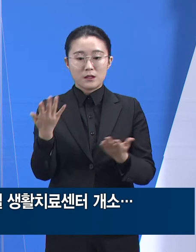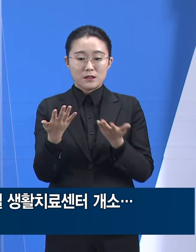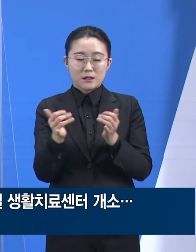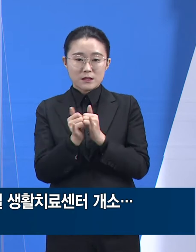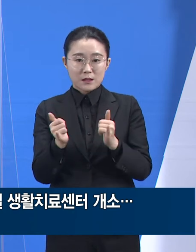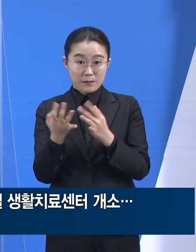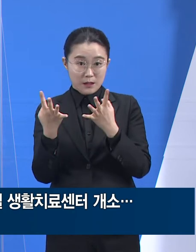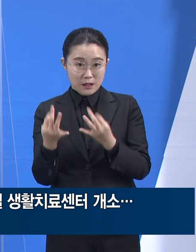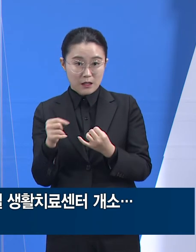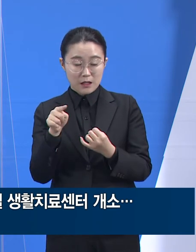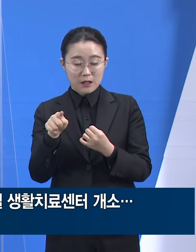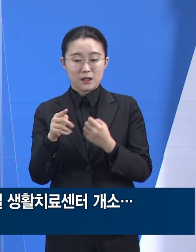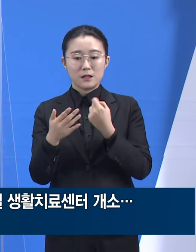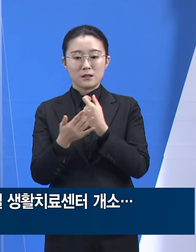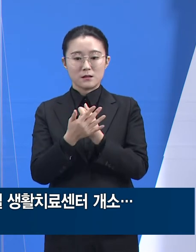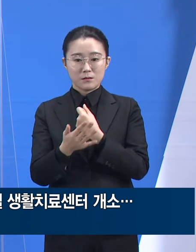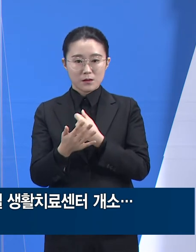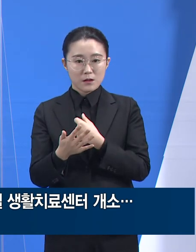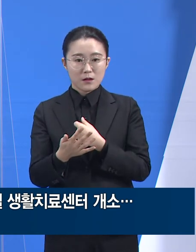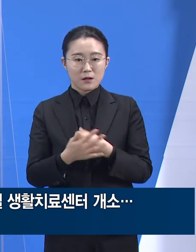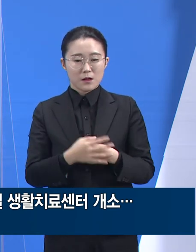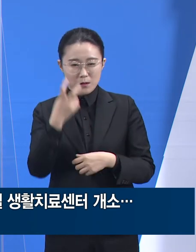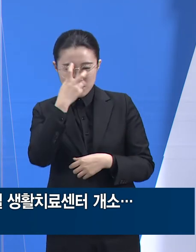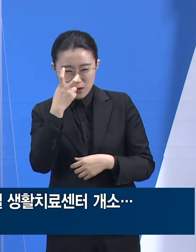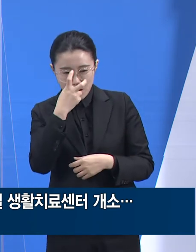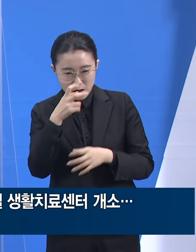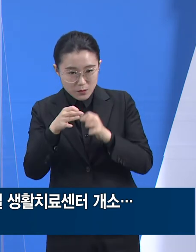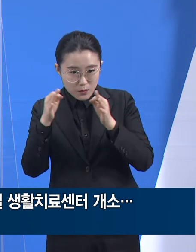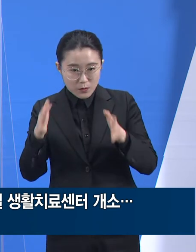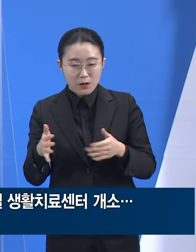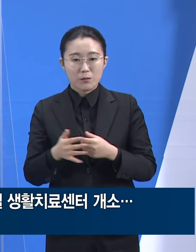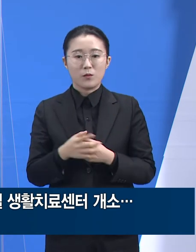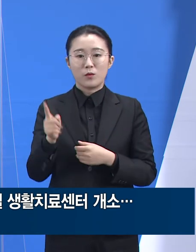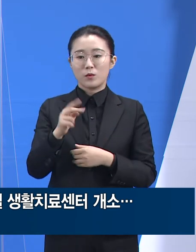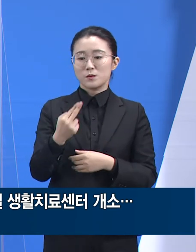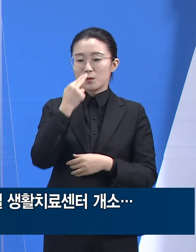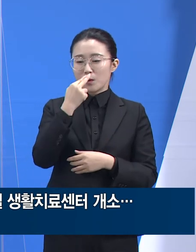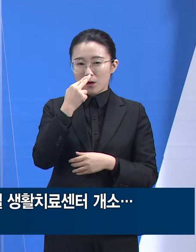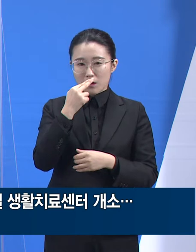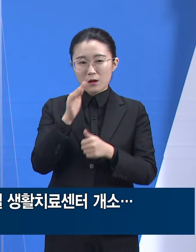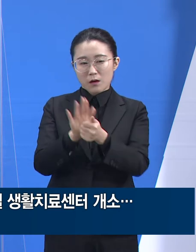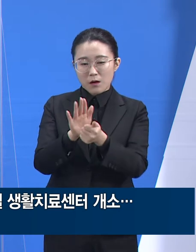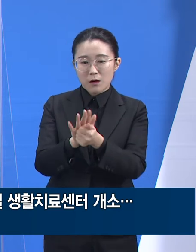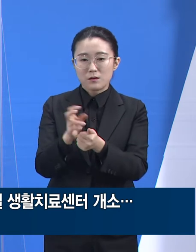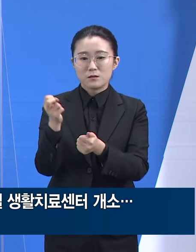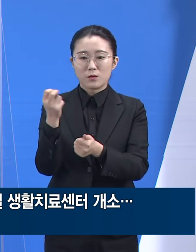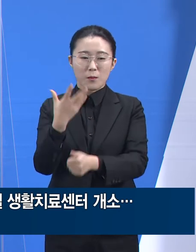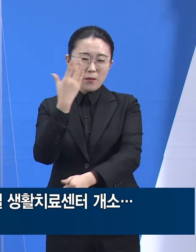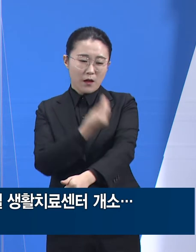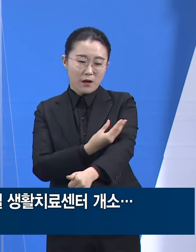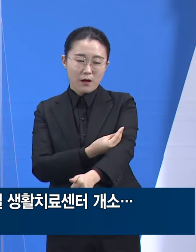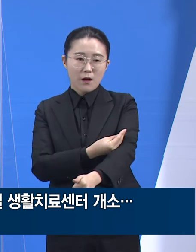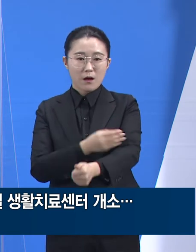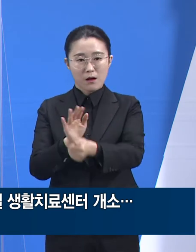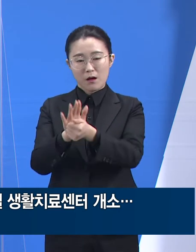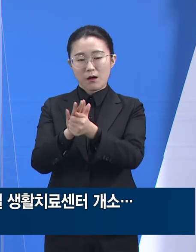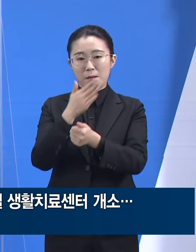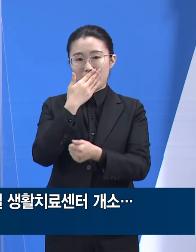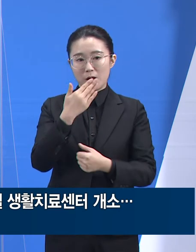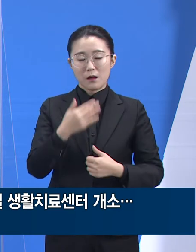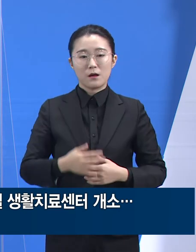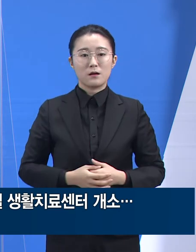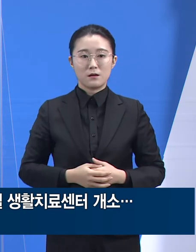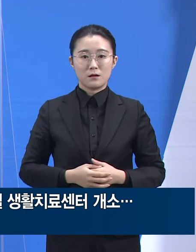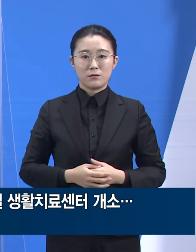중 산소공급, 수액주사 등의 기본 처치가 가능합니다. 만약 병상자원이 부족하거나 해서